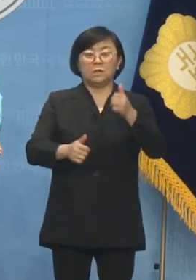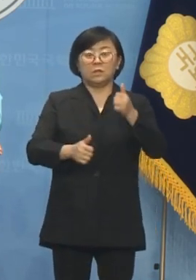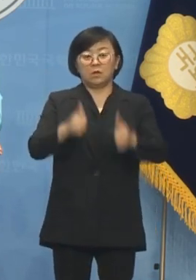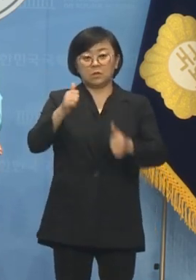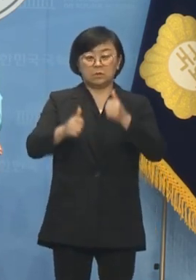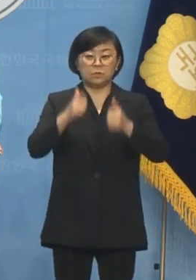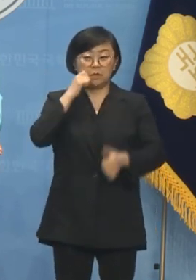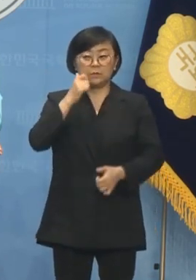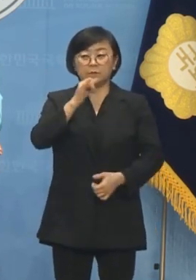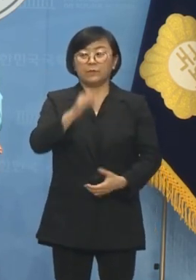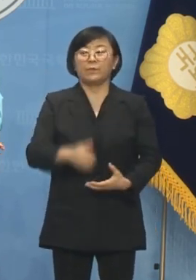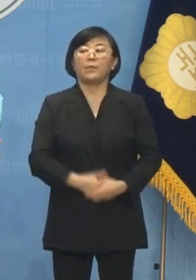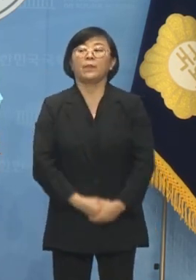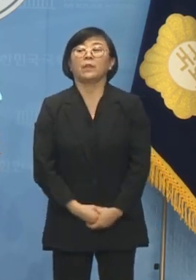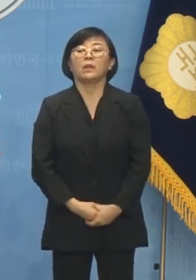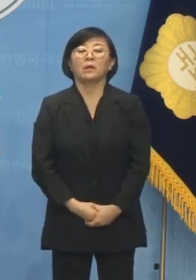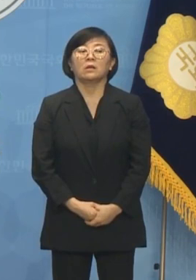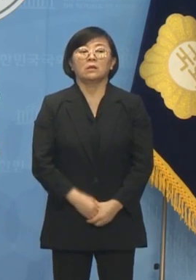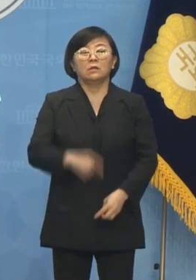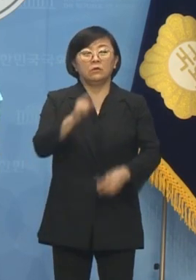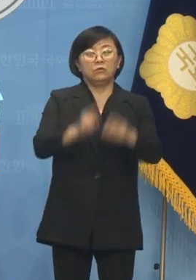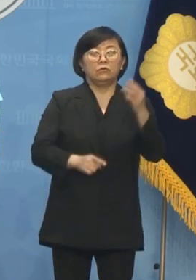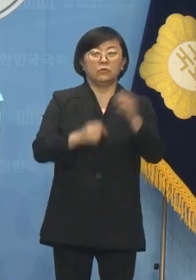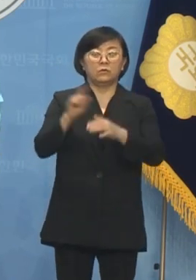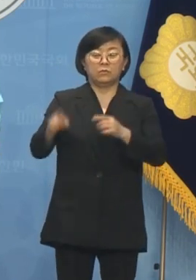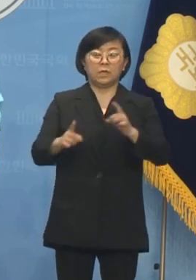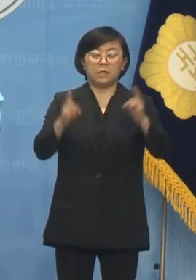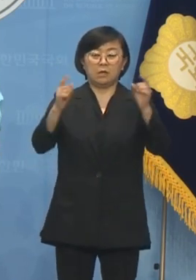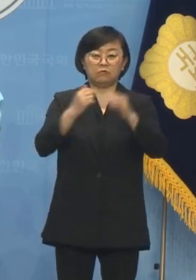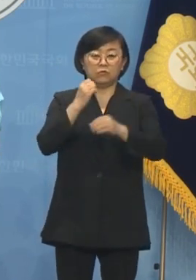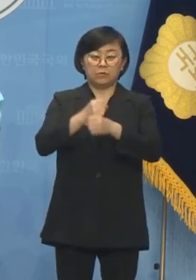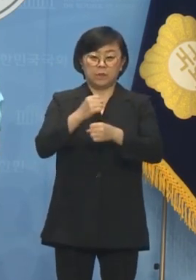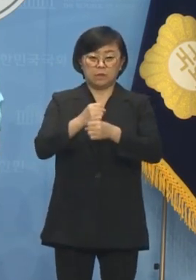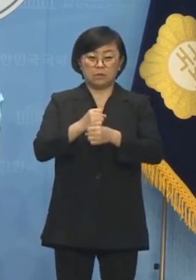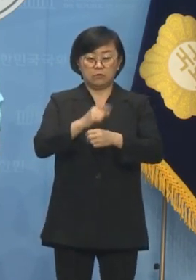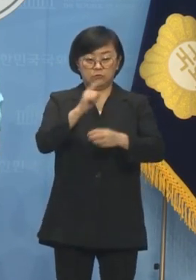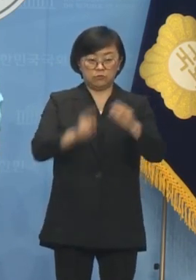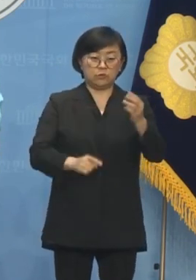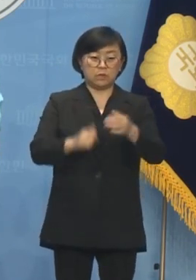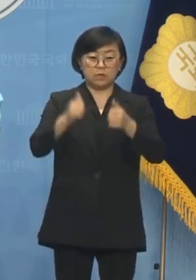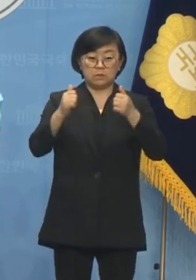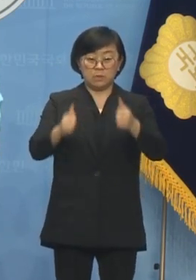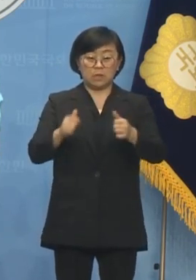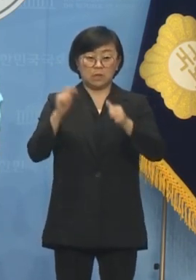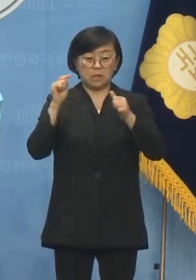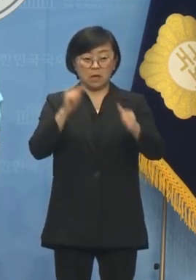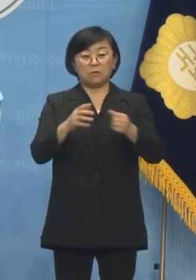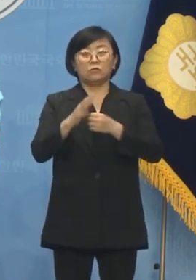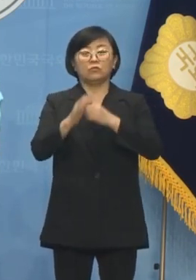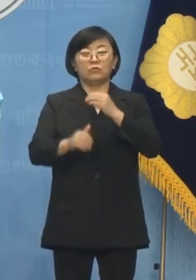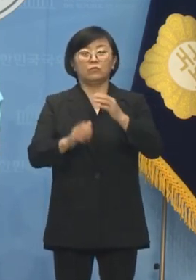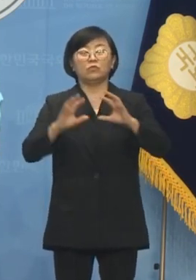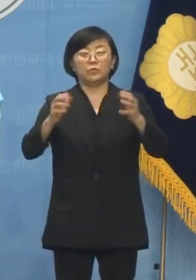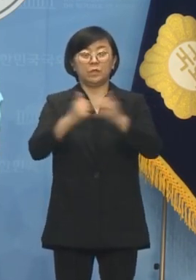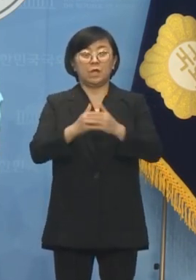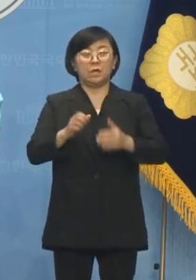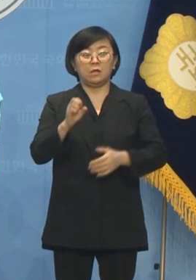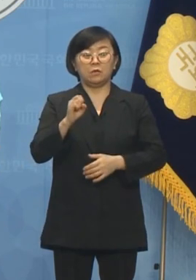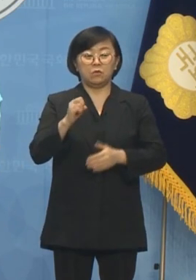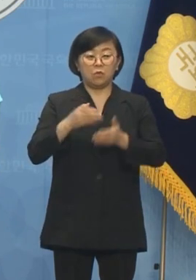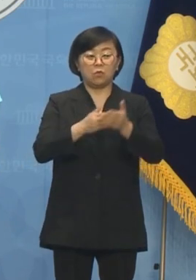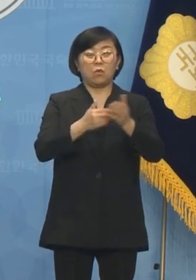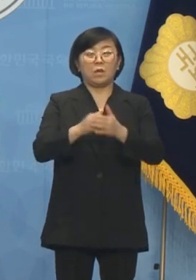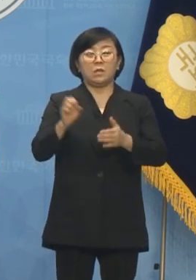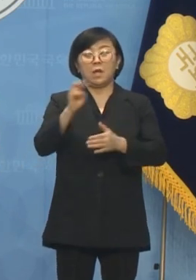진행지 못하고 있습니다. 반윤성열 1대1 구도를 만들어 윤석열 심판하라는 국민의 요구와 야삼당의 합의를